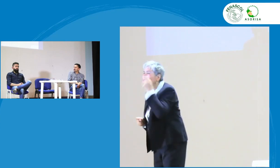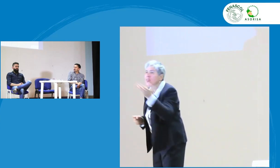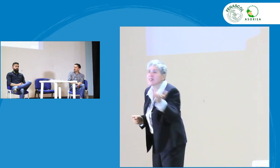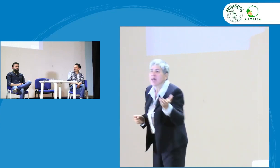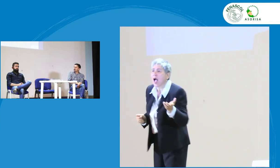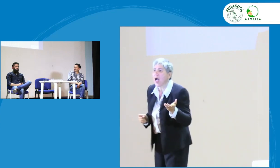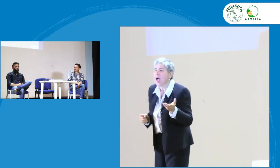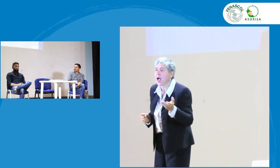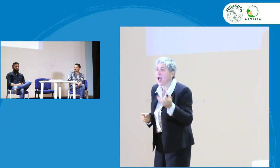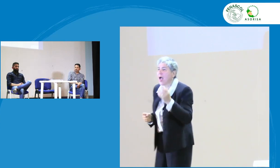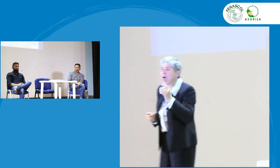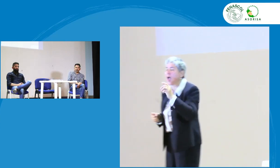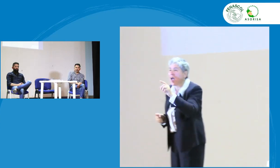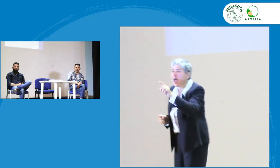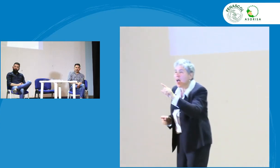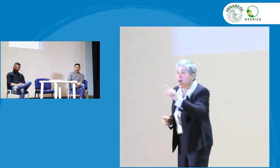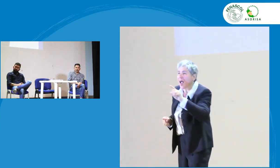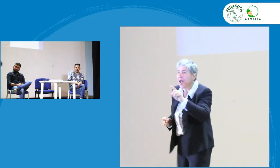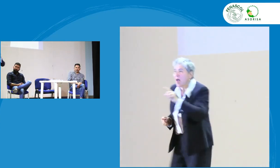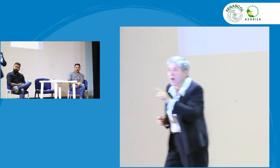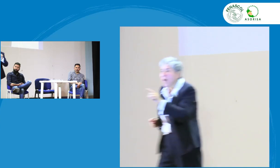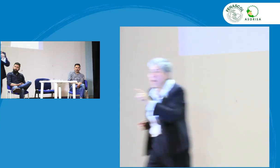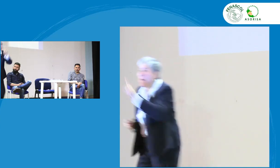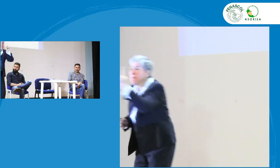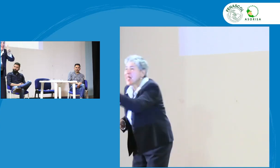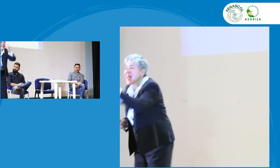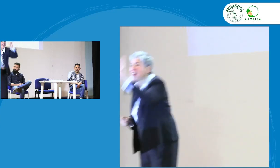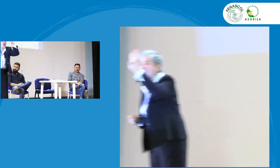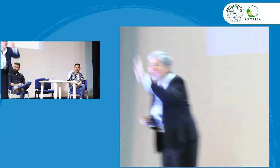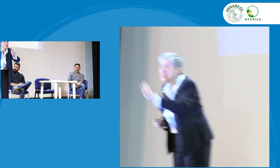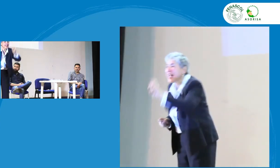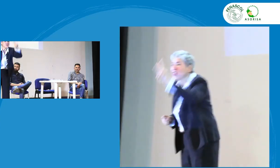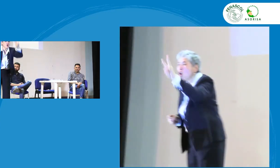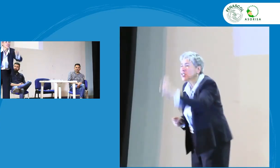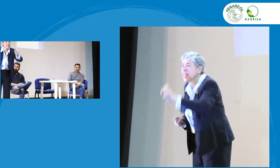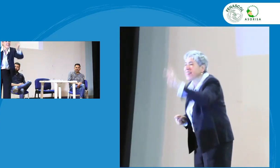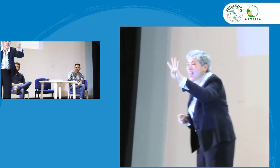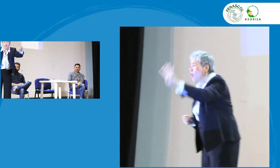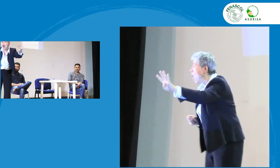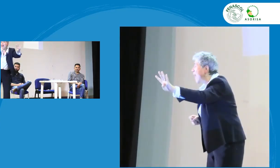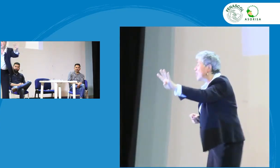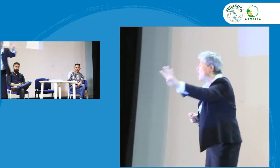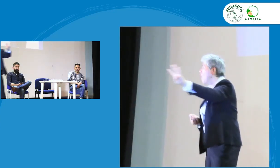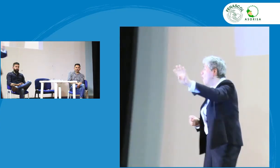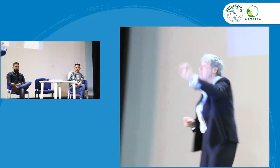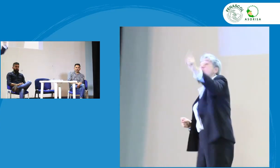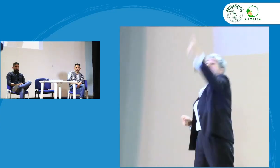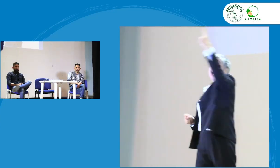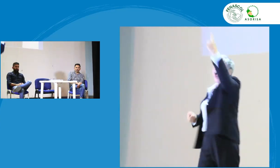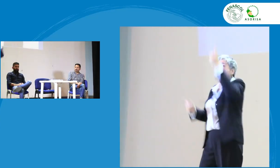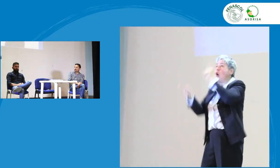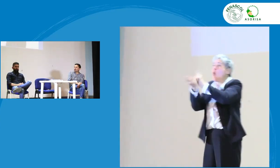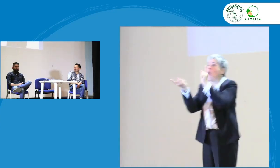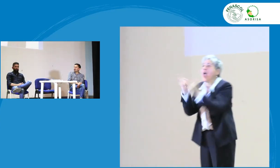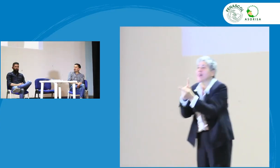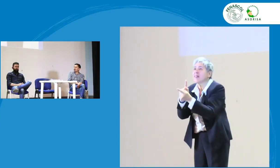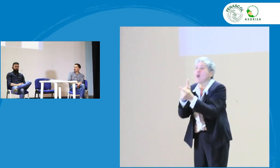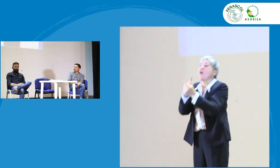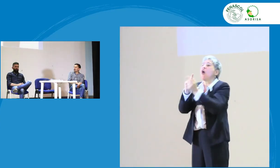¿Cuándo fue el primero? ¿Dónde está Henry? ¿Cuándo? ¿Dónde? ¿Cuándo? mil novecientos noventa ochenta y